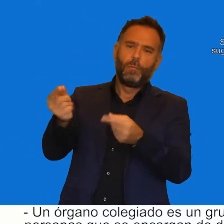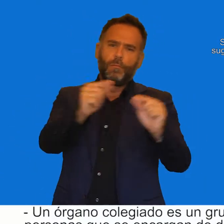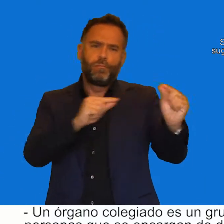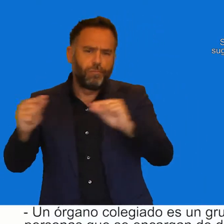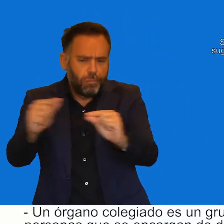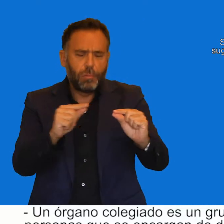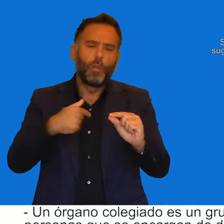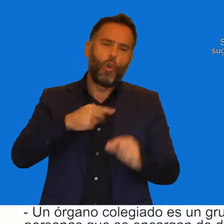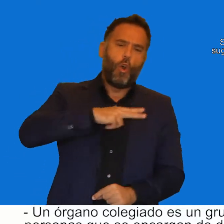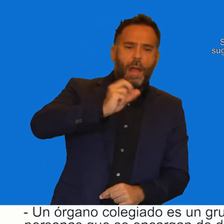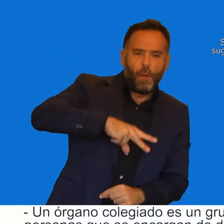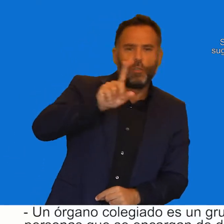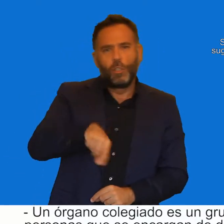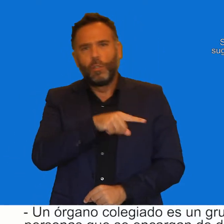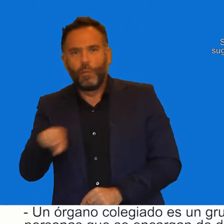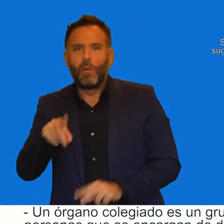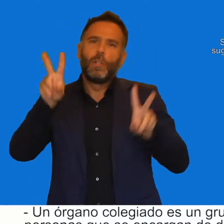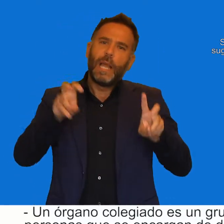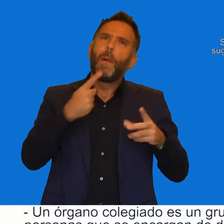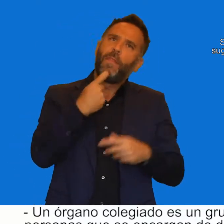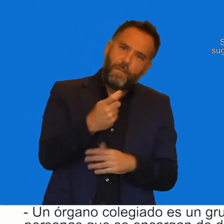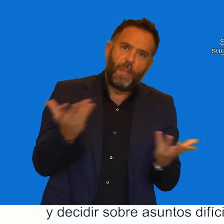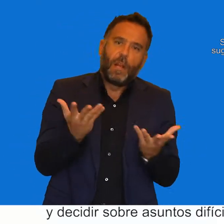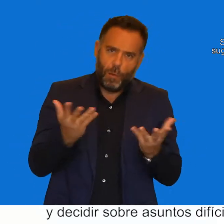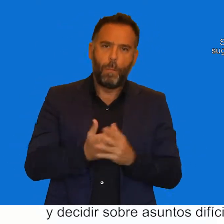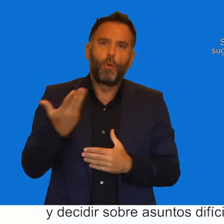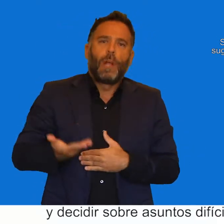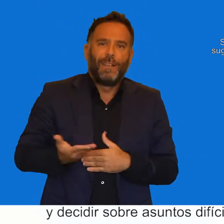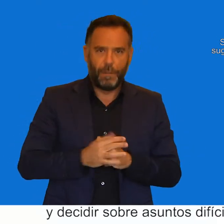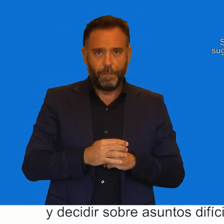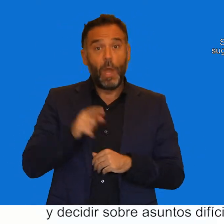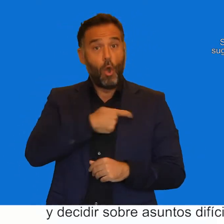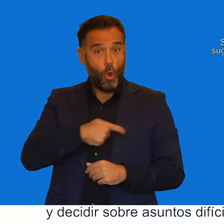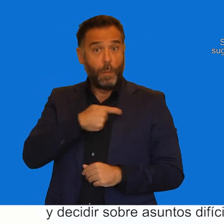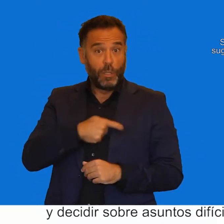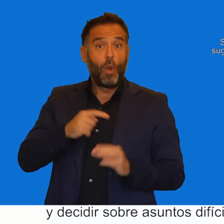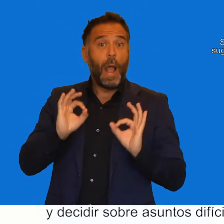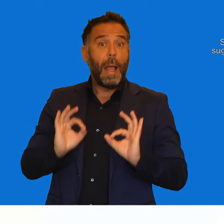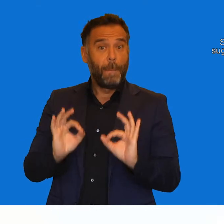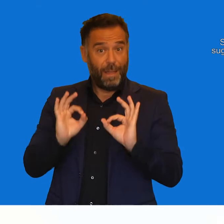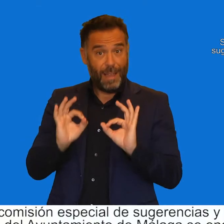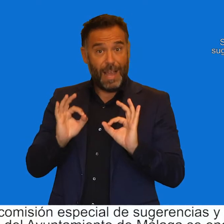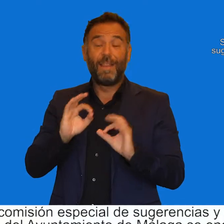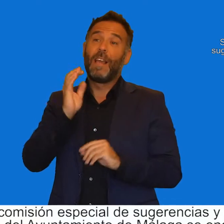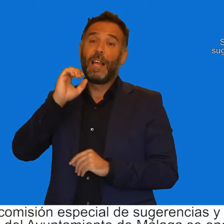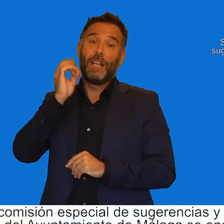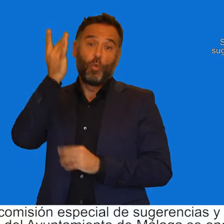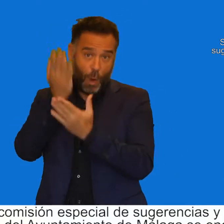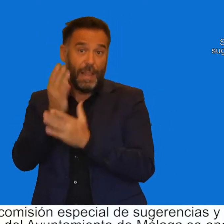colegiado es un grupo de personas que se encargan de discutir y decidir sobre asuntos difíciles. La Comisión Especial de